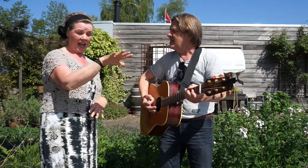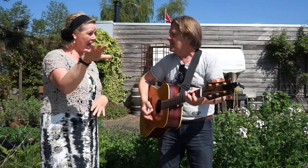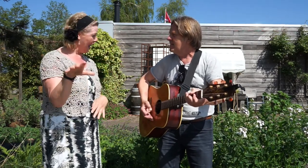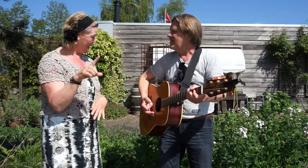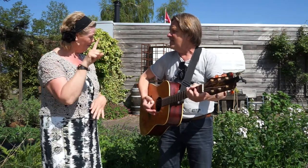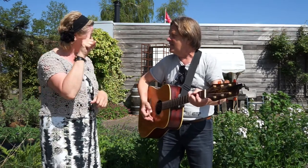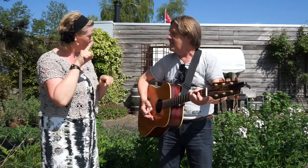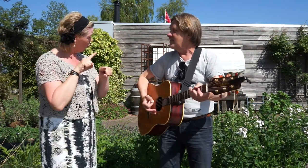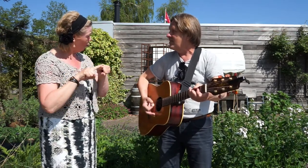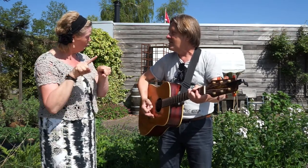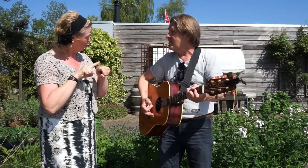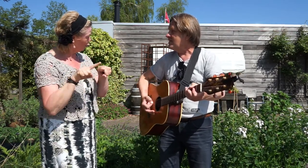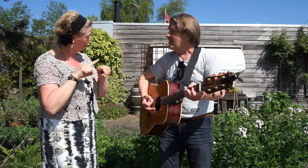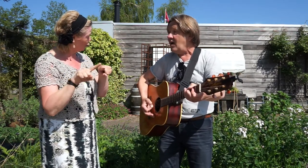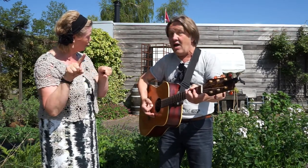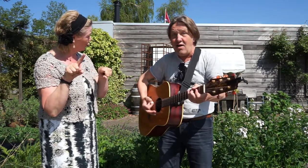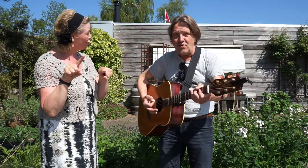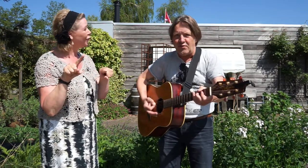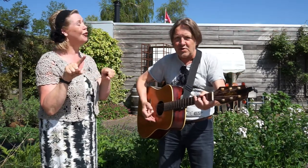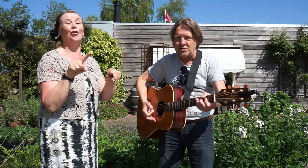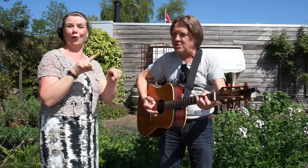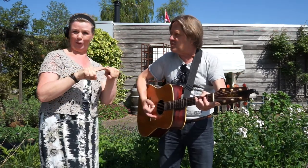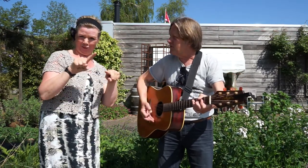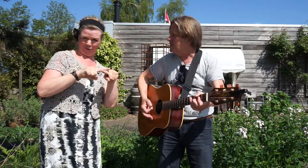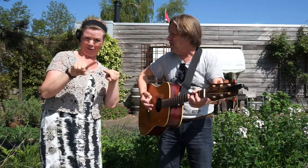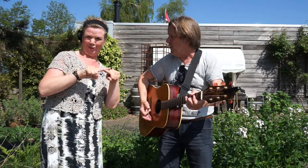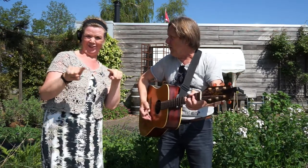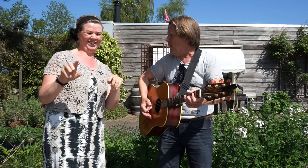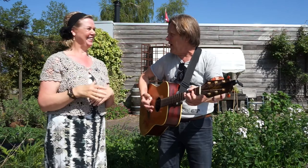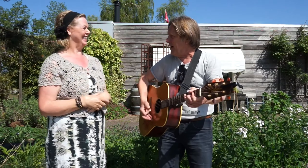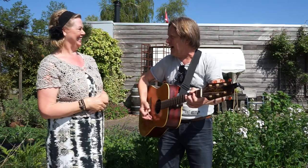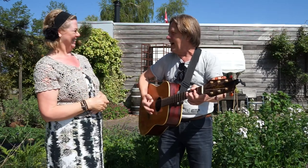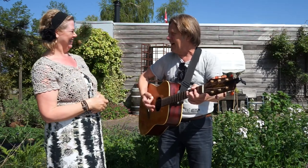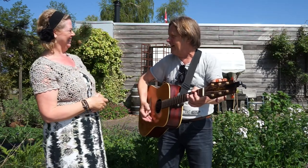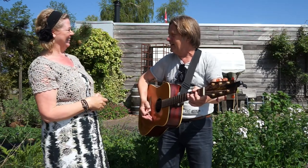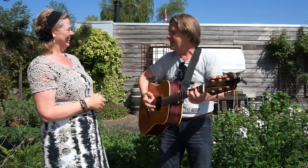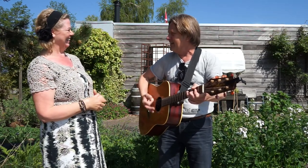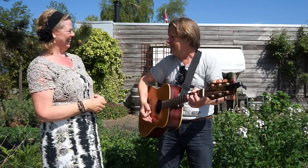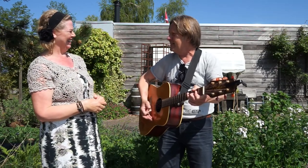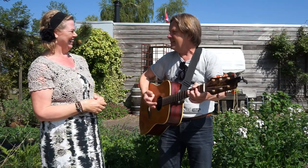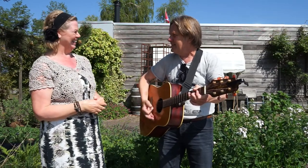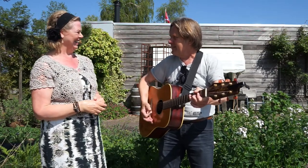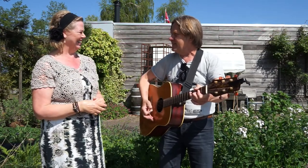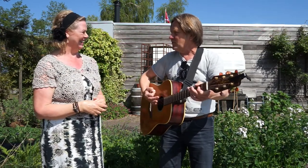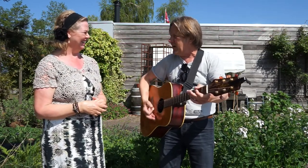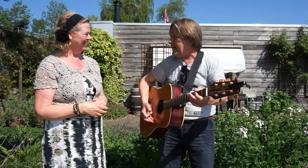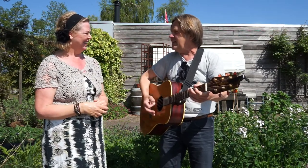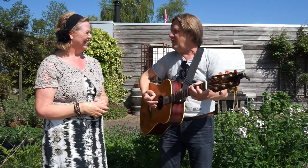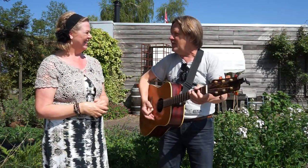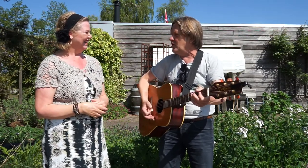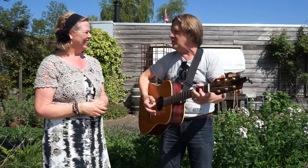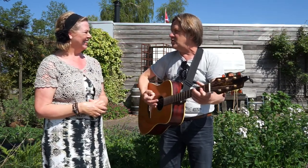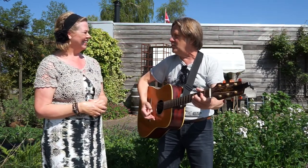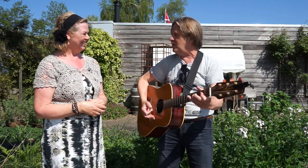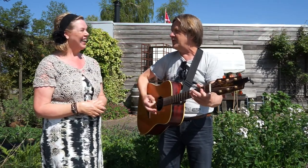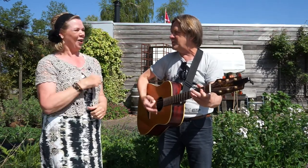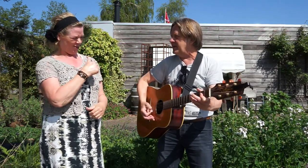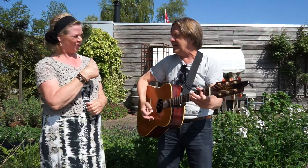En. De worteltjes. En de worteltjes. Oh ja. We hebben nog één keer die worteltjes doen. Ik ben nog zo'n mens.